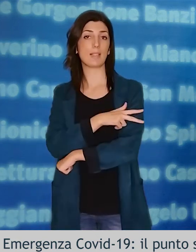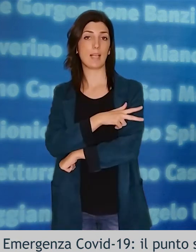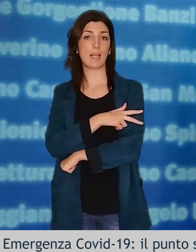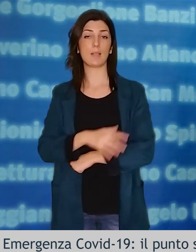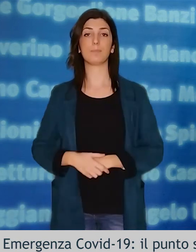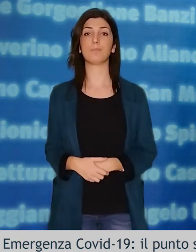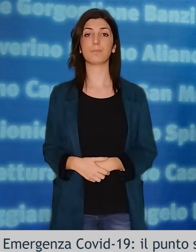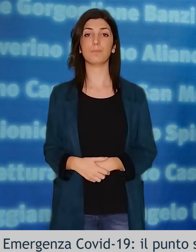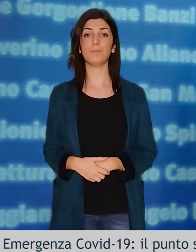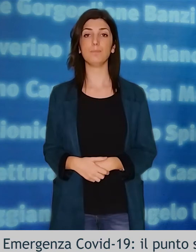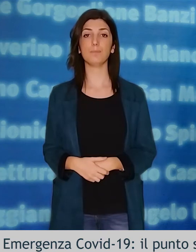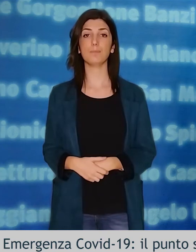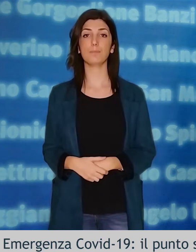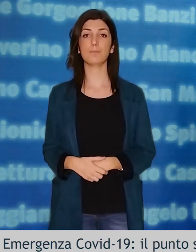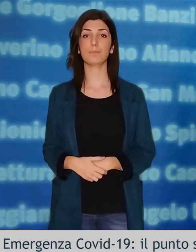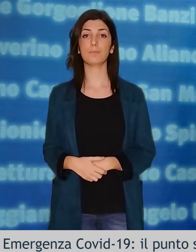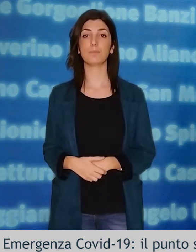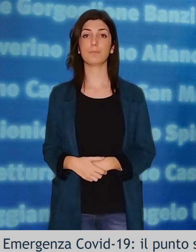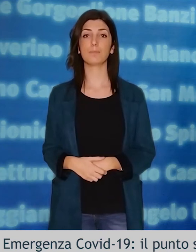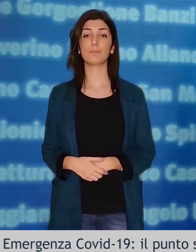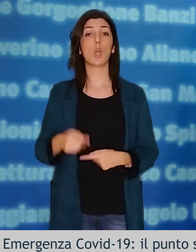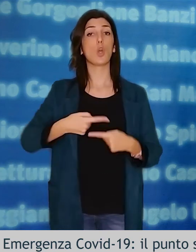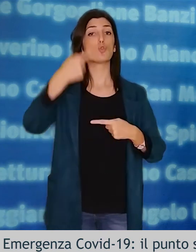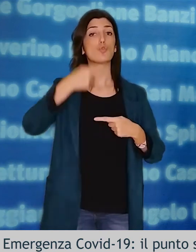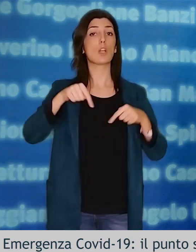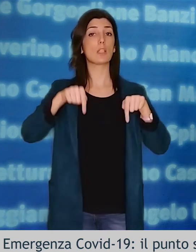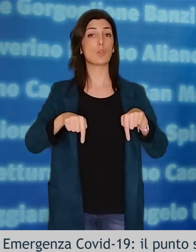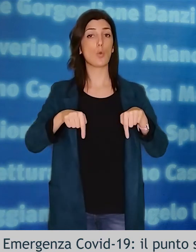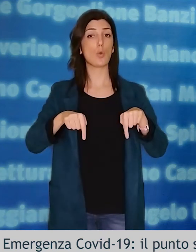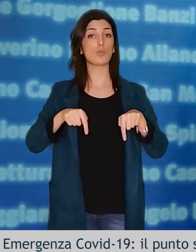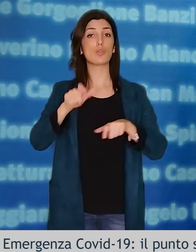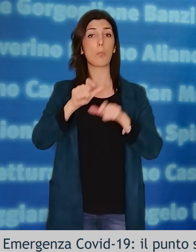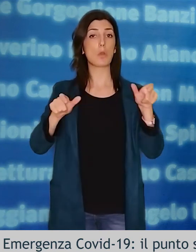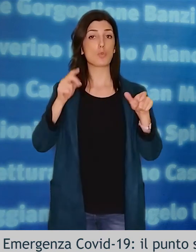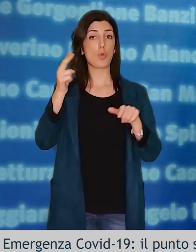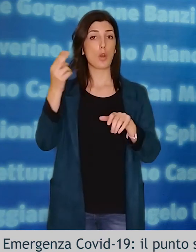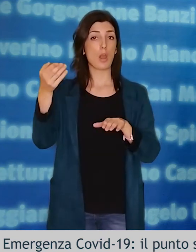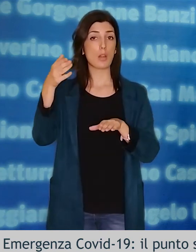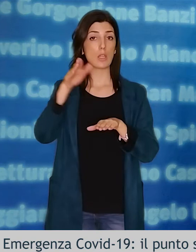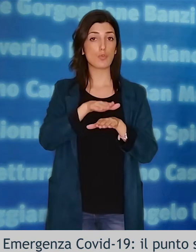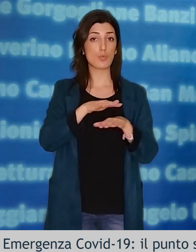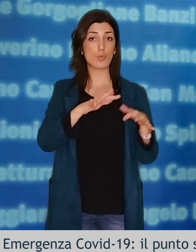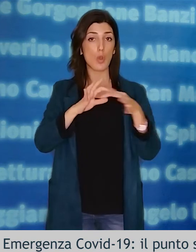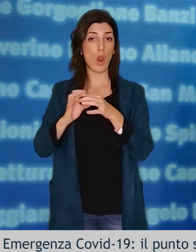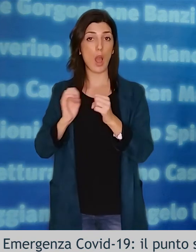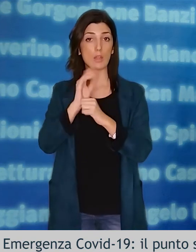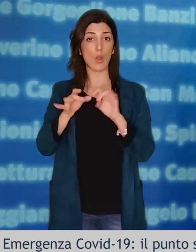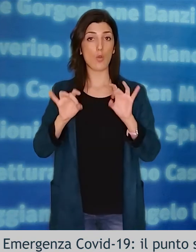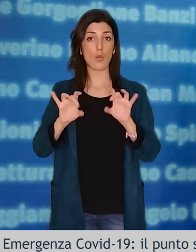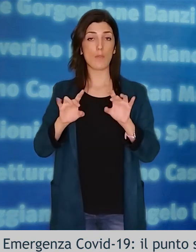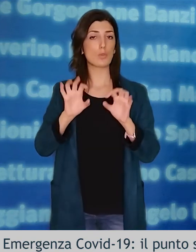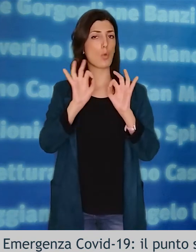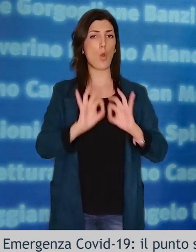registrati decessi associati a Covid-19 in dato odierna e il numero